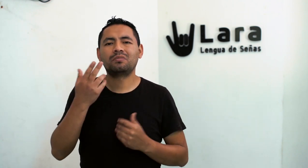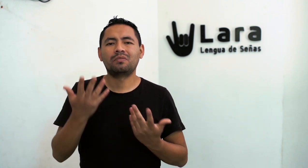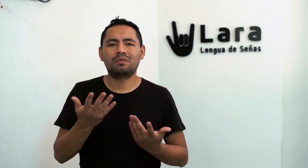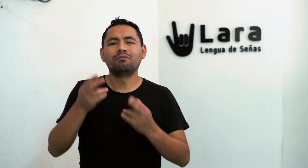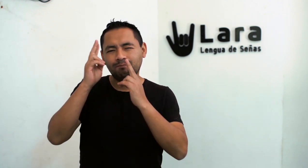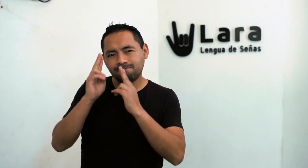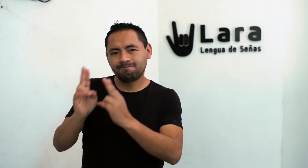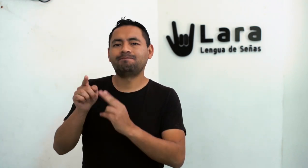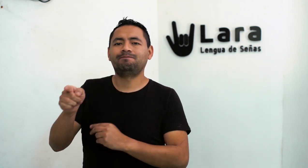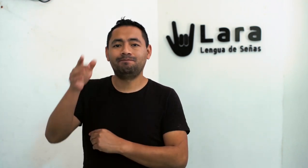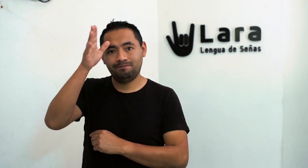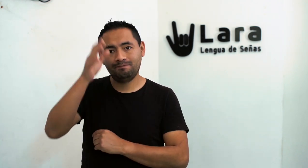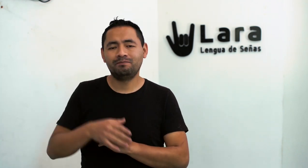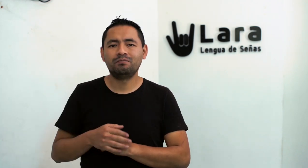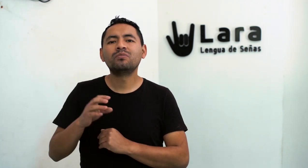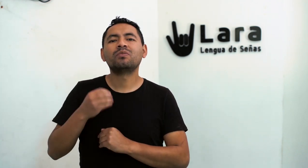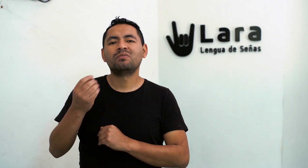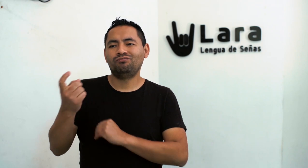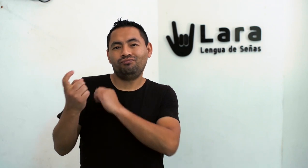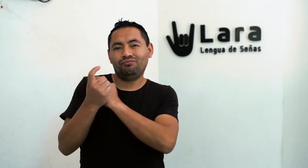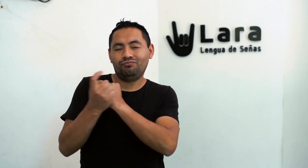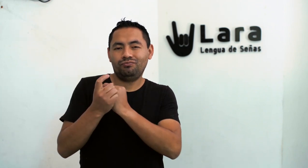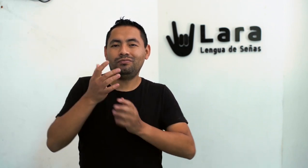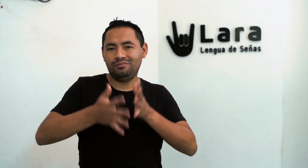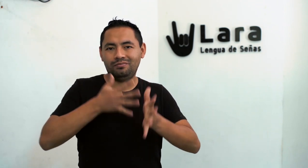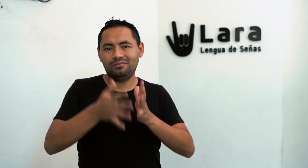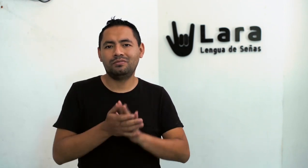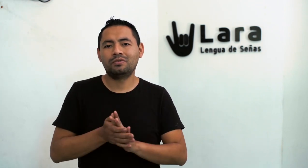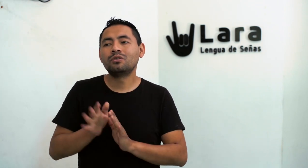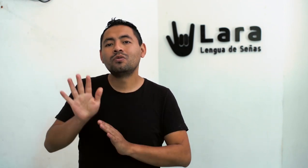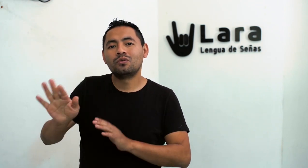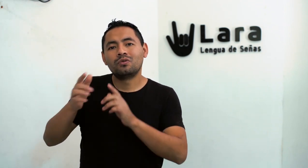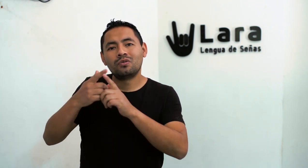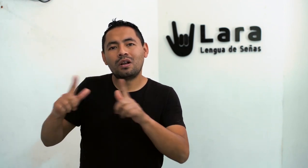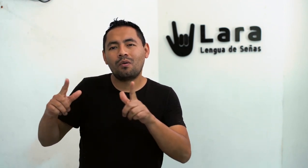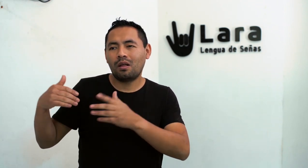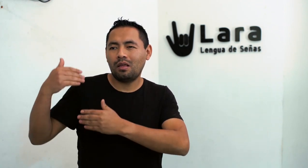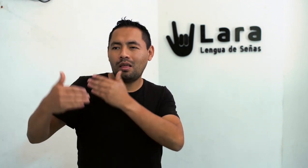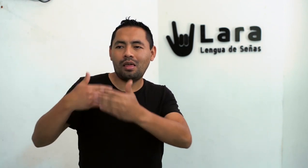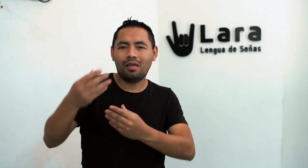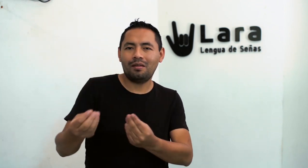honrar a mi papá que fue quien enseñara lengua de señas Me alegró También